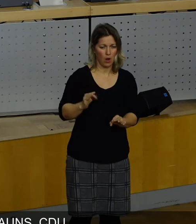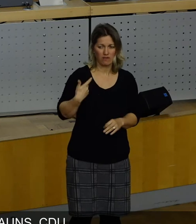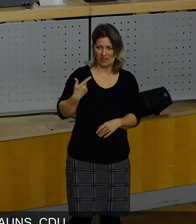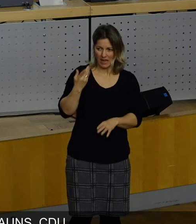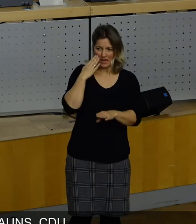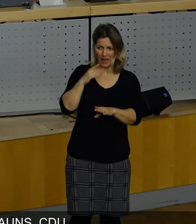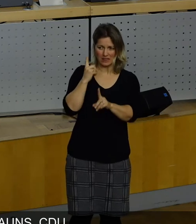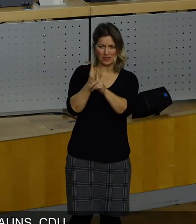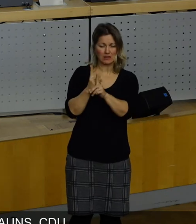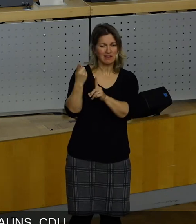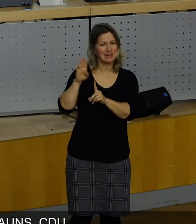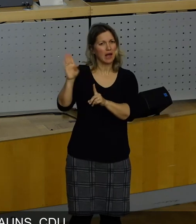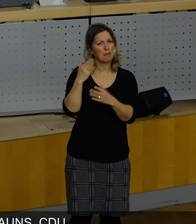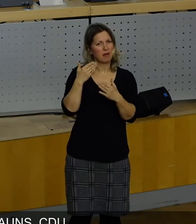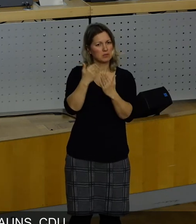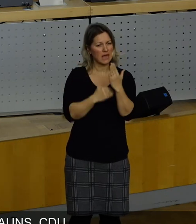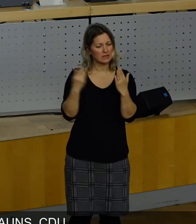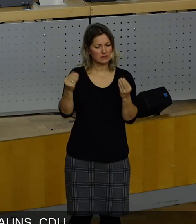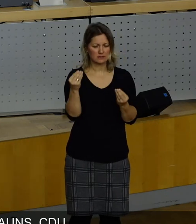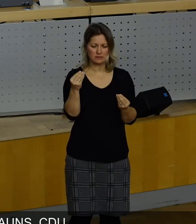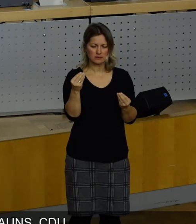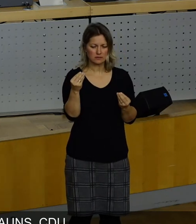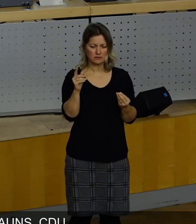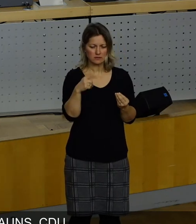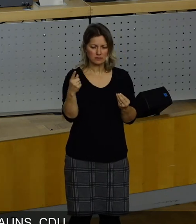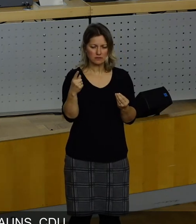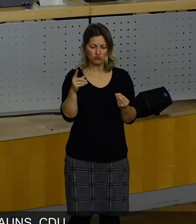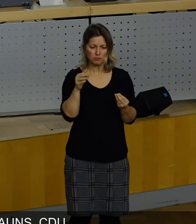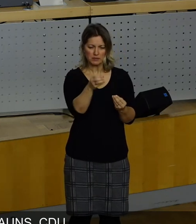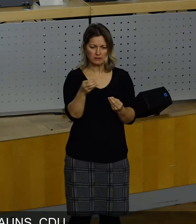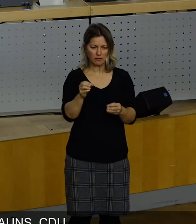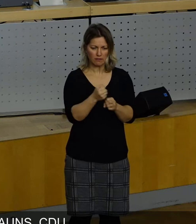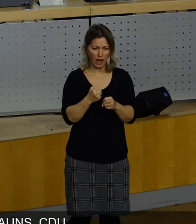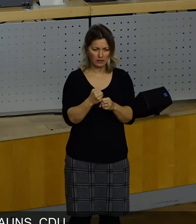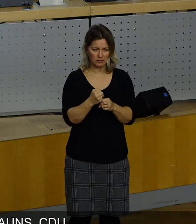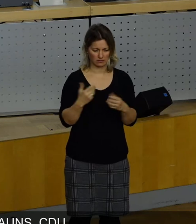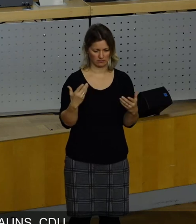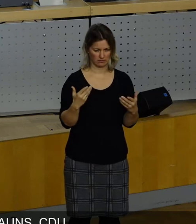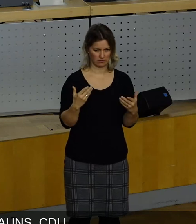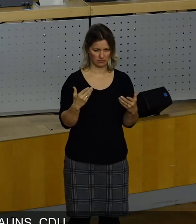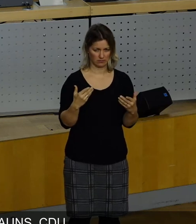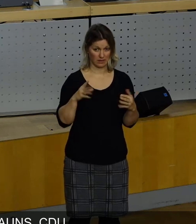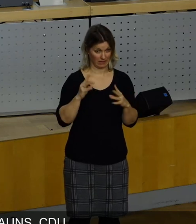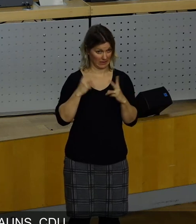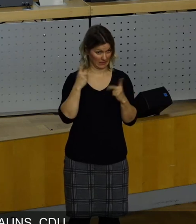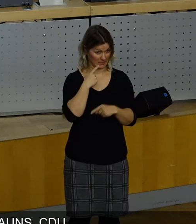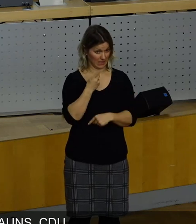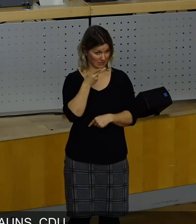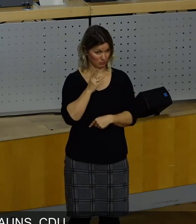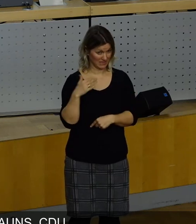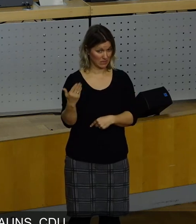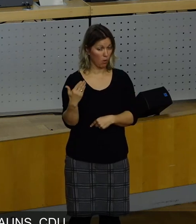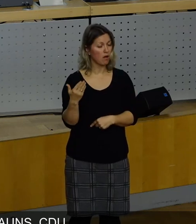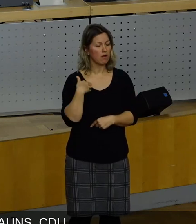Donenhauser kennen, was bei Ihrem Bewerbungstext nicht dazu führen würde, dass es ist. Und wenn Sie das unterstellen, einmal, dann kippt Ihr